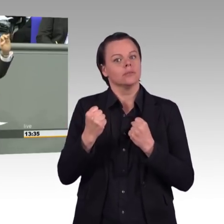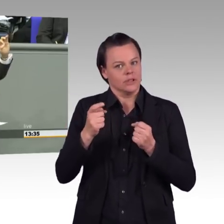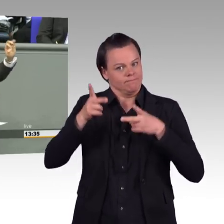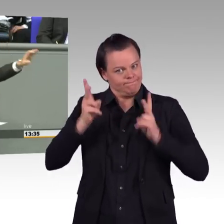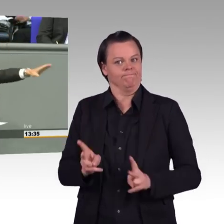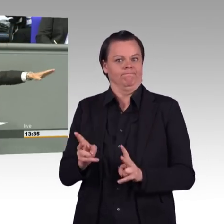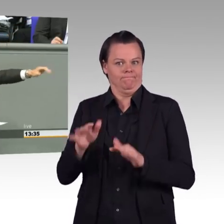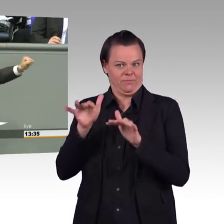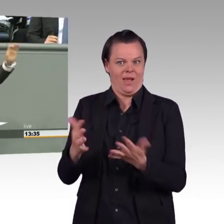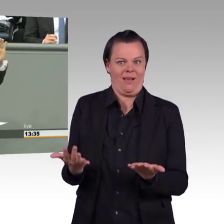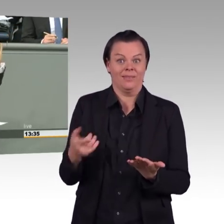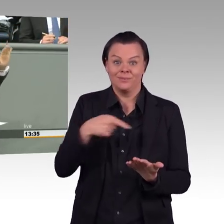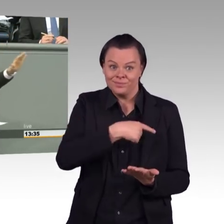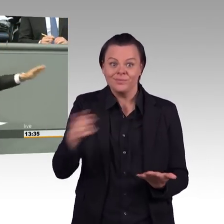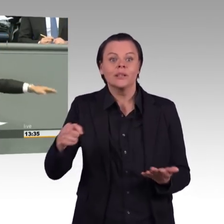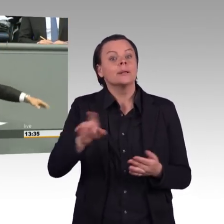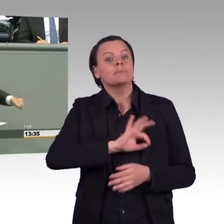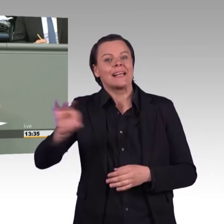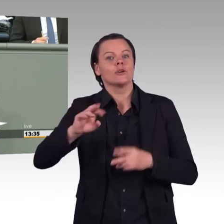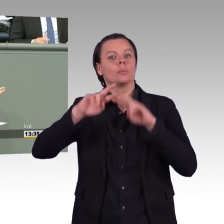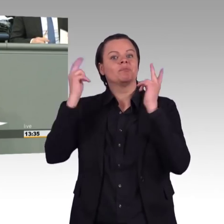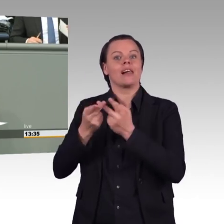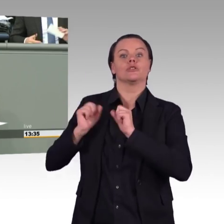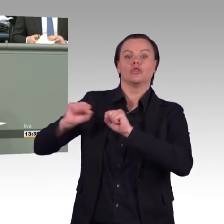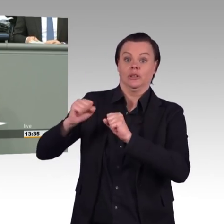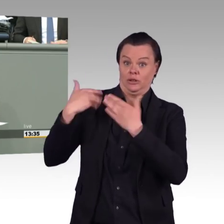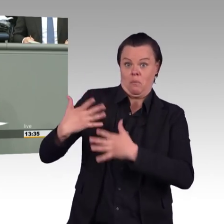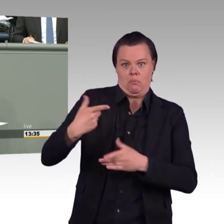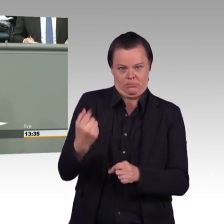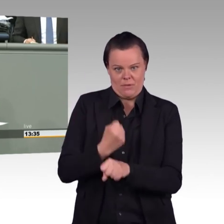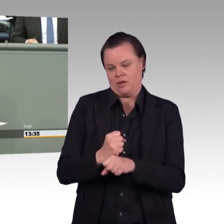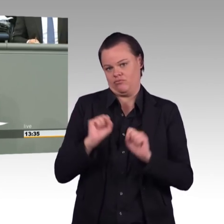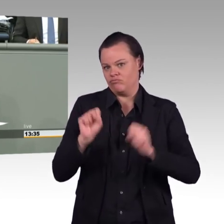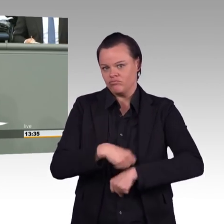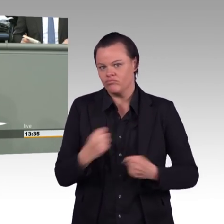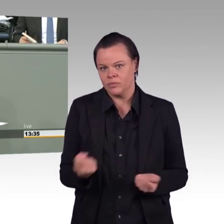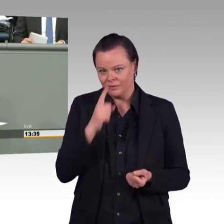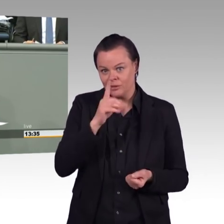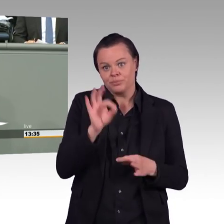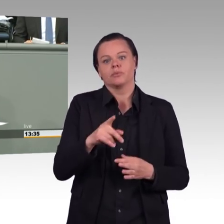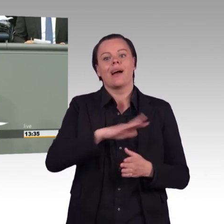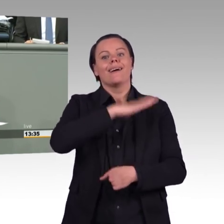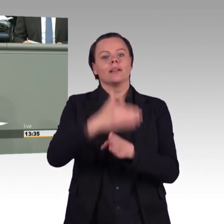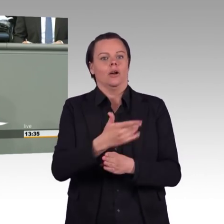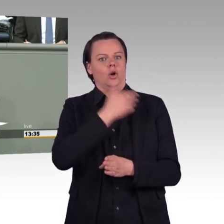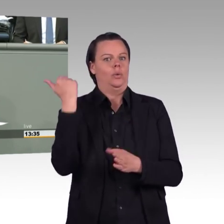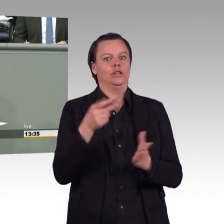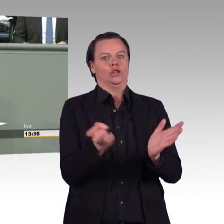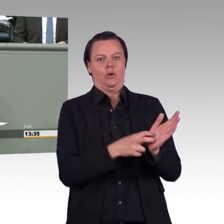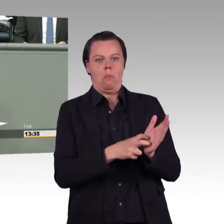drei Gigawatt dort und fünf Gigawatt dort oder 7,7, das können Sie alles machen. Das hat den Anschein eines Aktionismus. Und